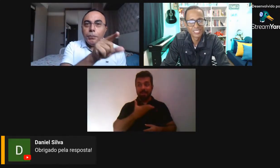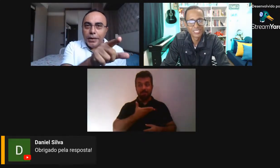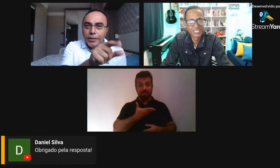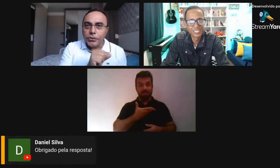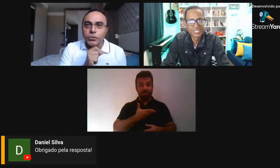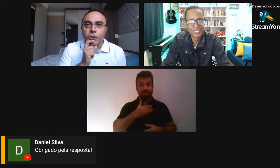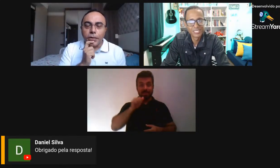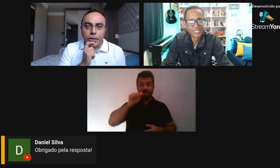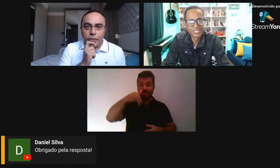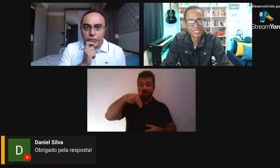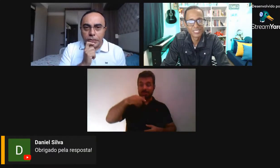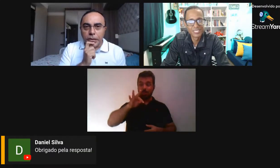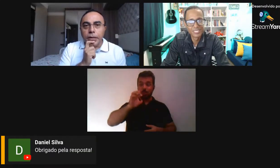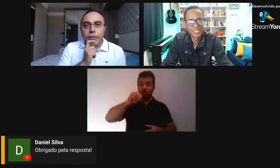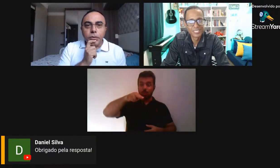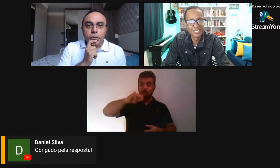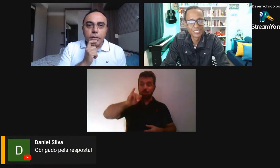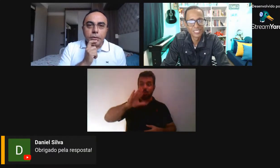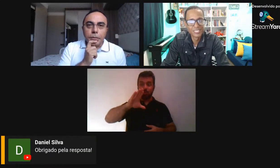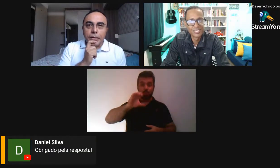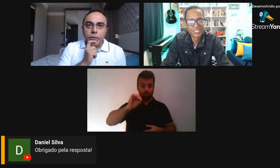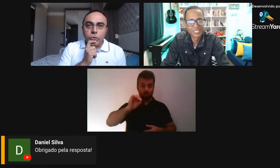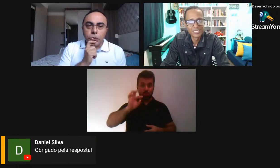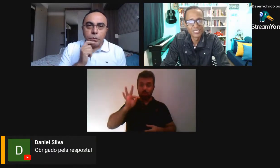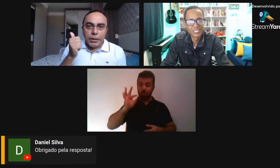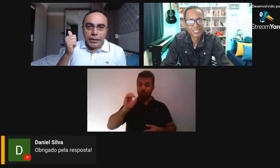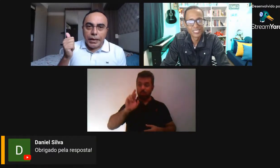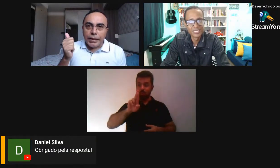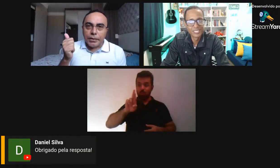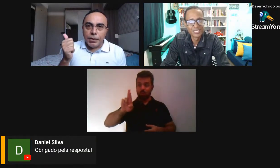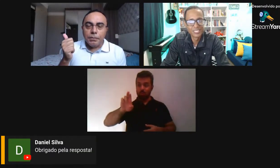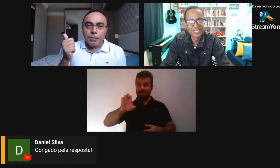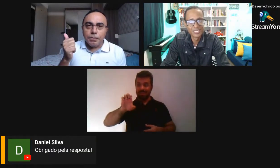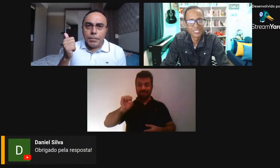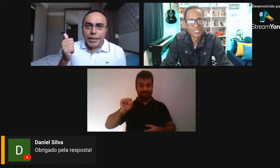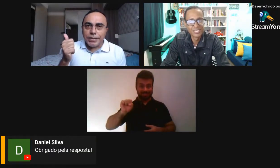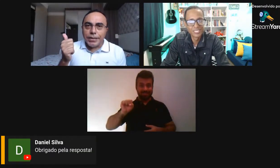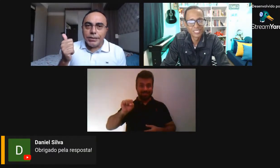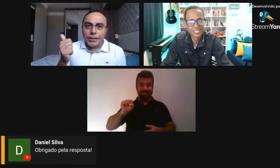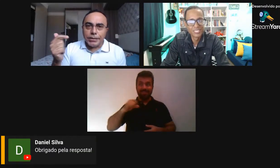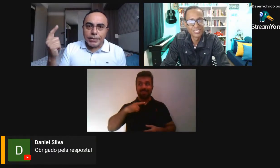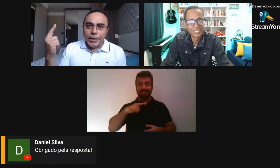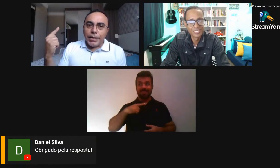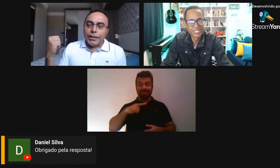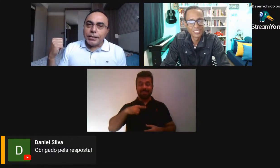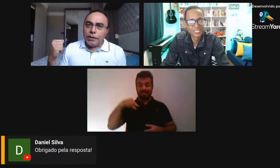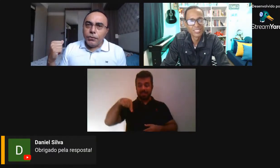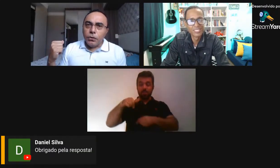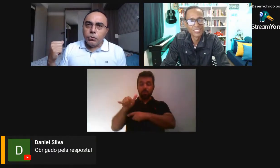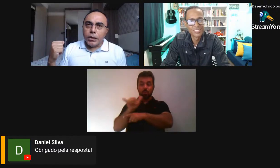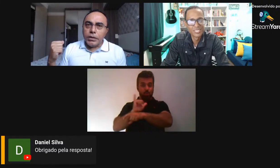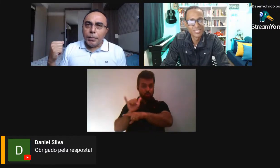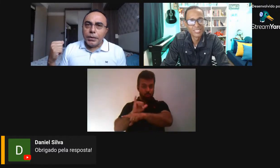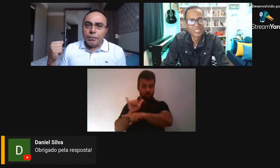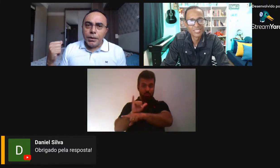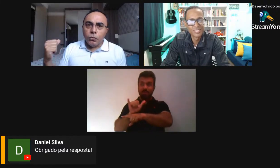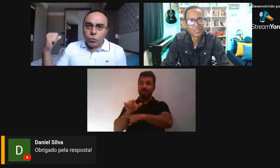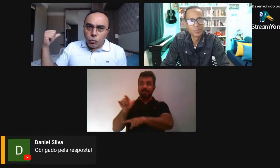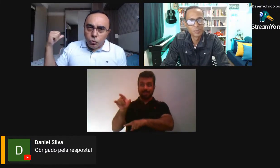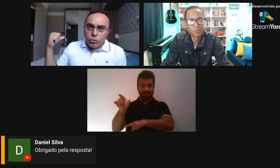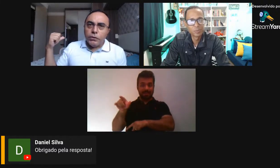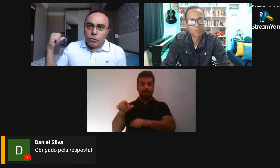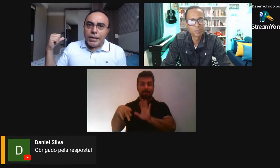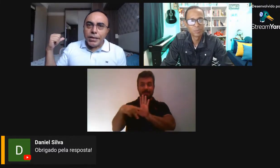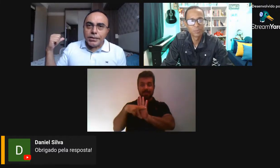canal, Hipertexto, que um canal que eu tenho também aqui no YouTube, ele é da Academia Brasileira de Letras, ele escreveu durante a pandemia